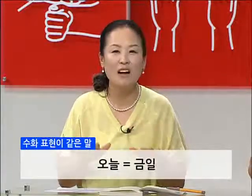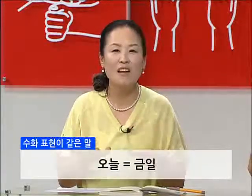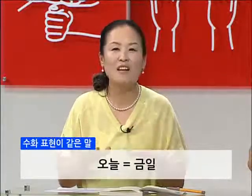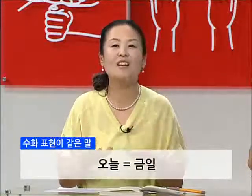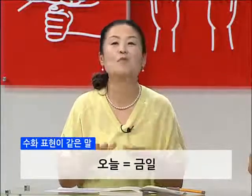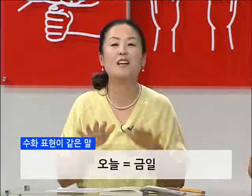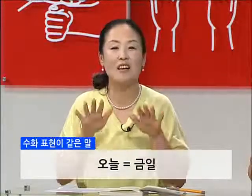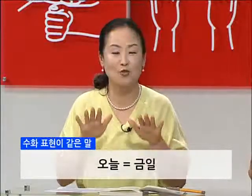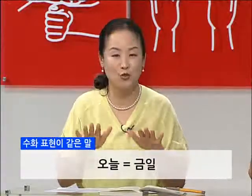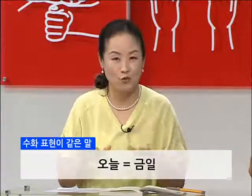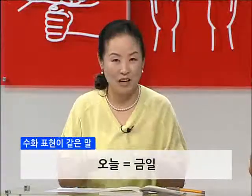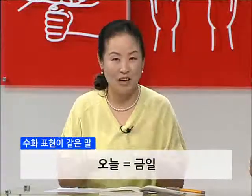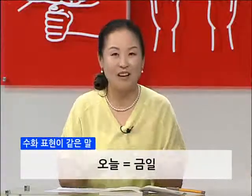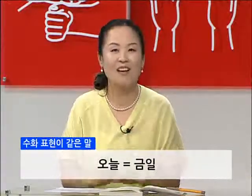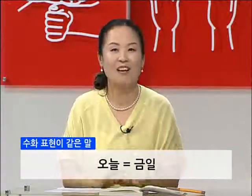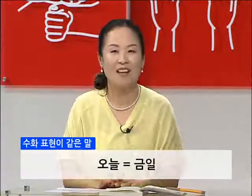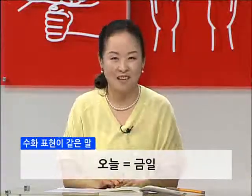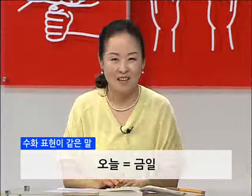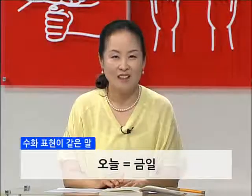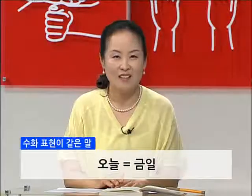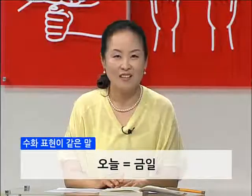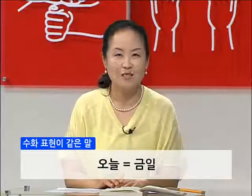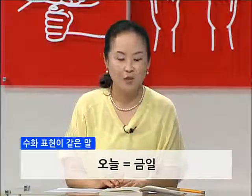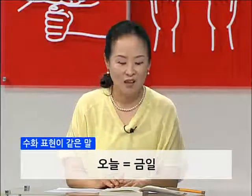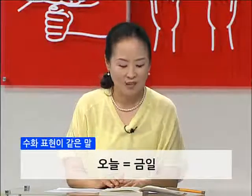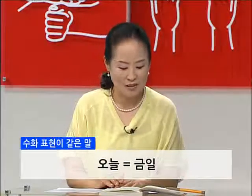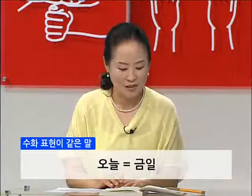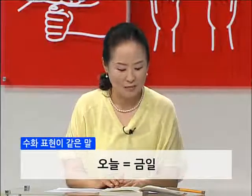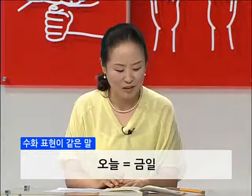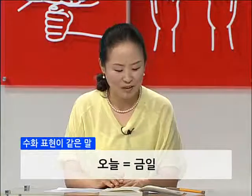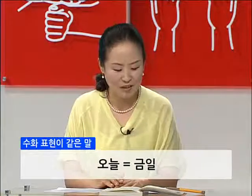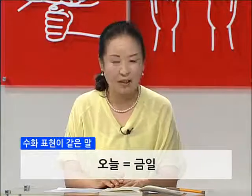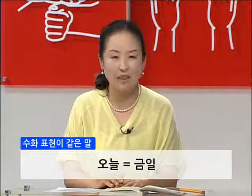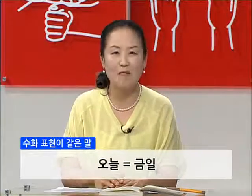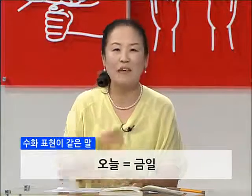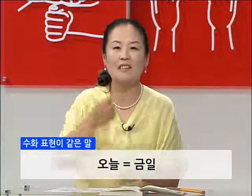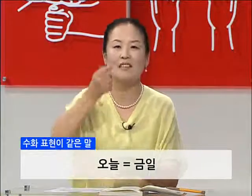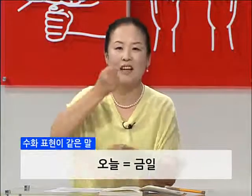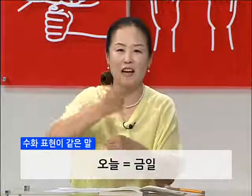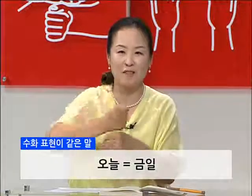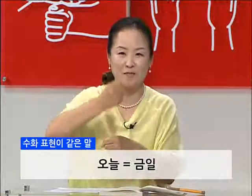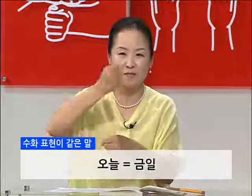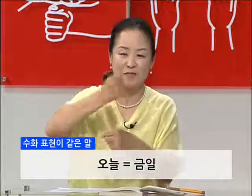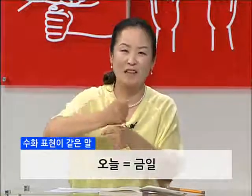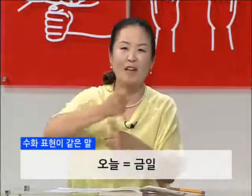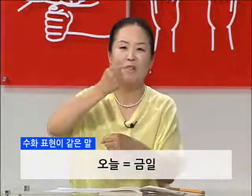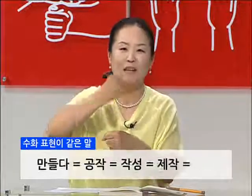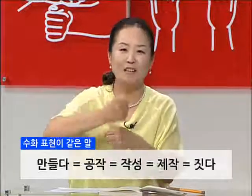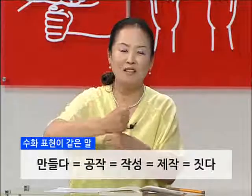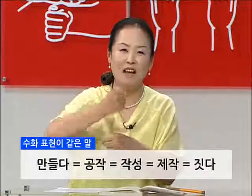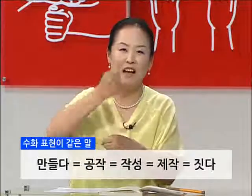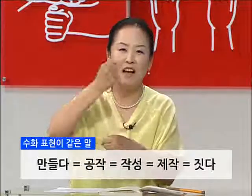금일이라는 수화 같은 수화가 되겠습니다. 자 그 다음 만들다, 만들다,